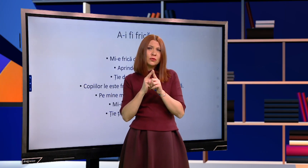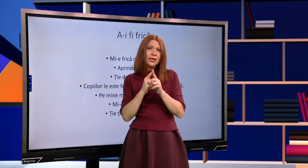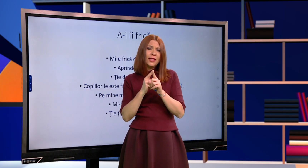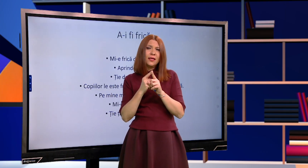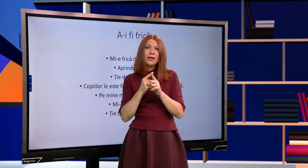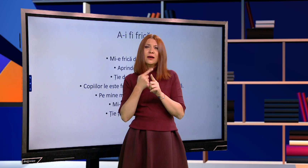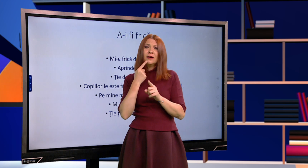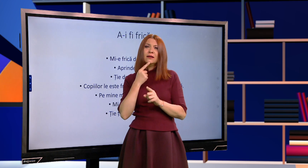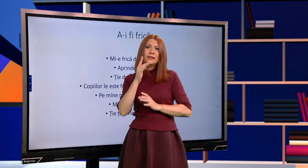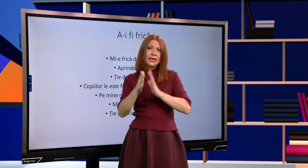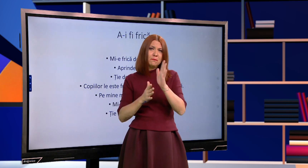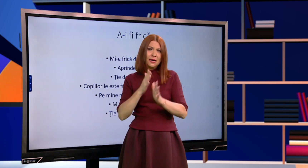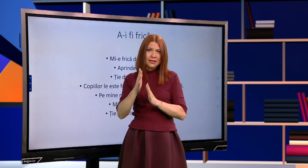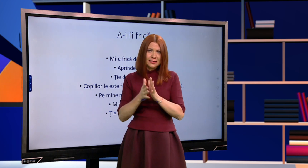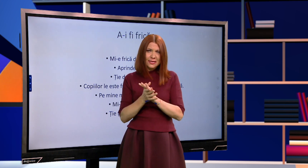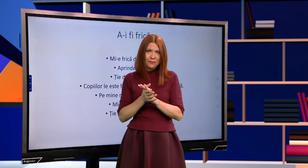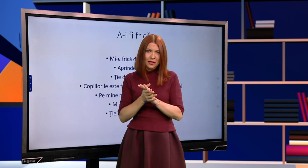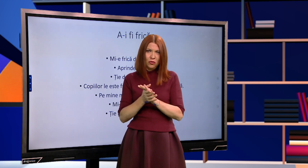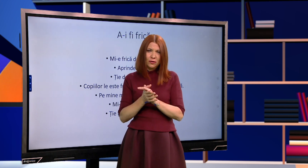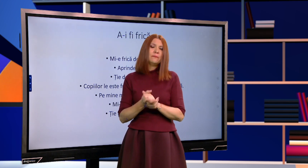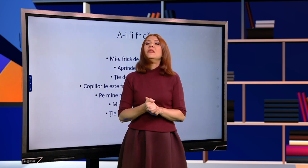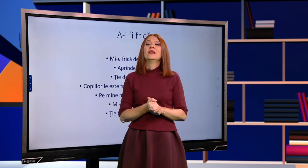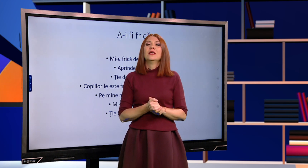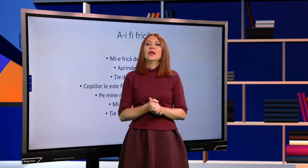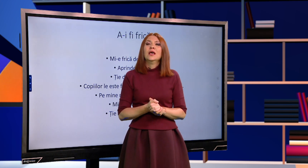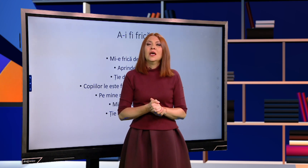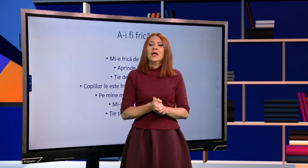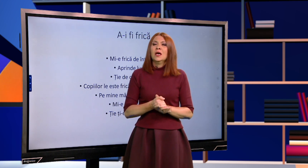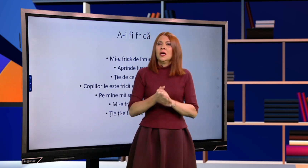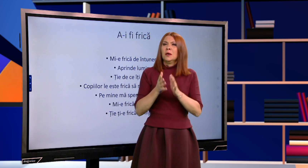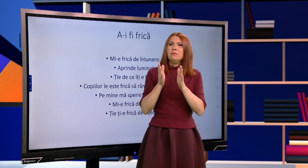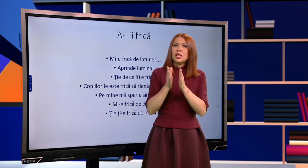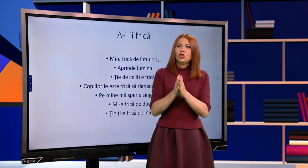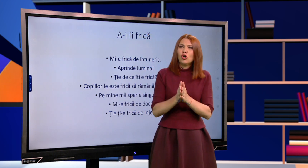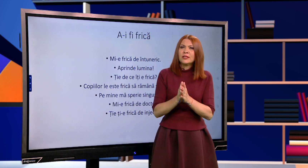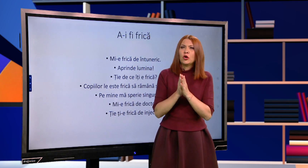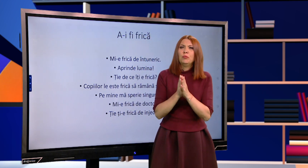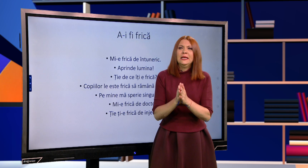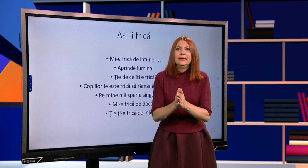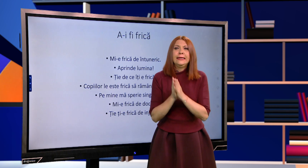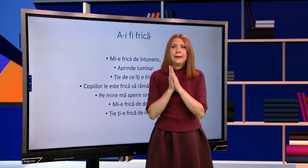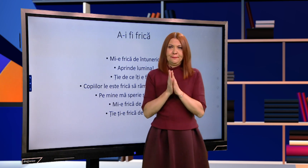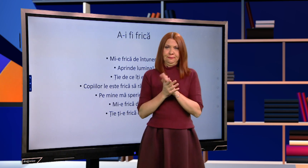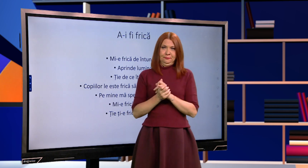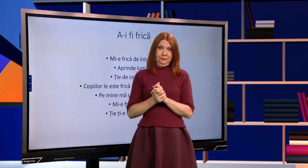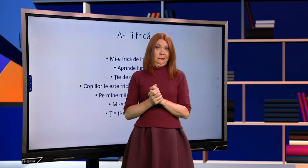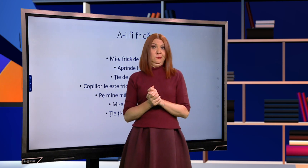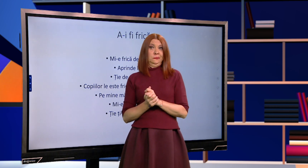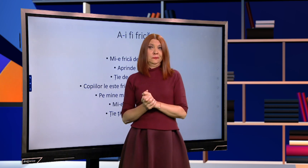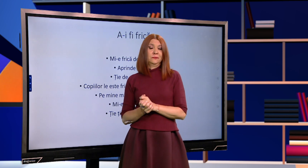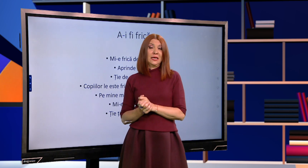sau cursurile de limba semnelor. Mie dor de copilărie.